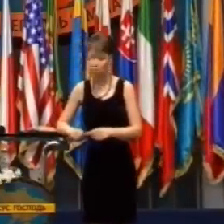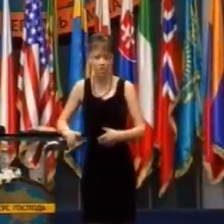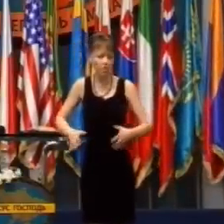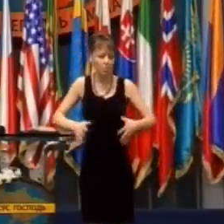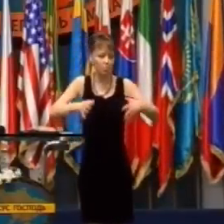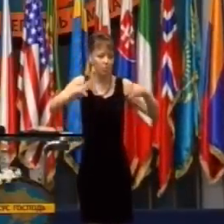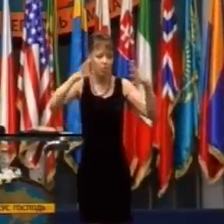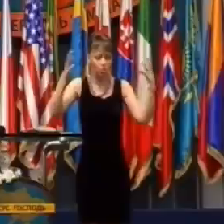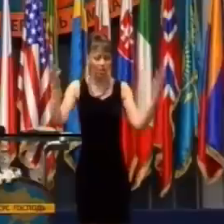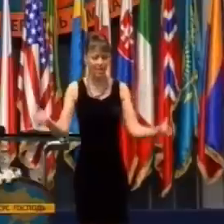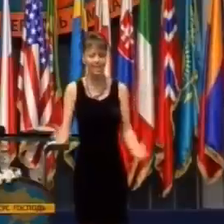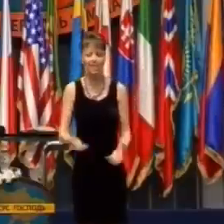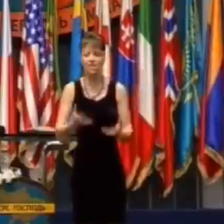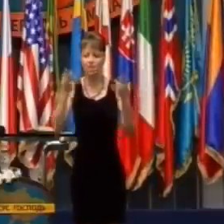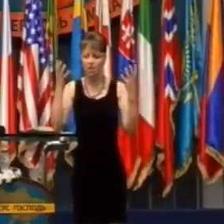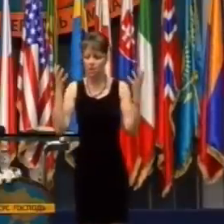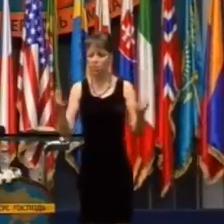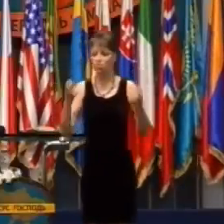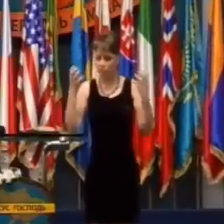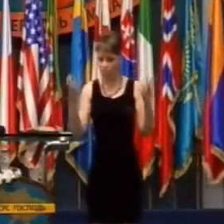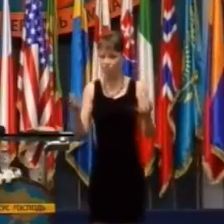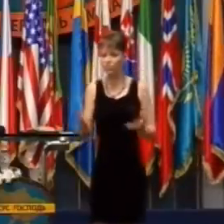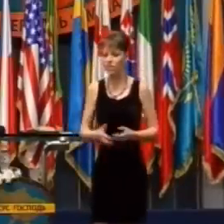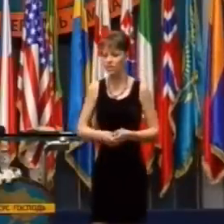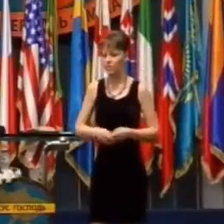Žiara výbuchu bola tak silná,